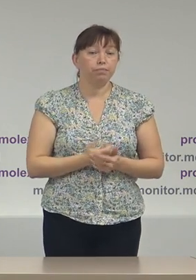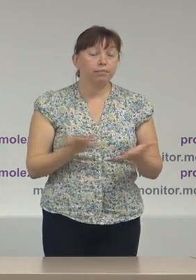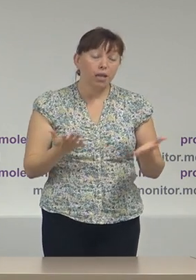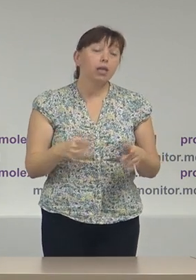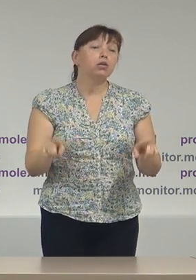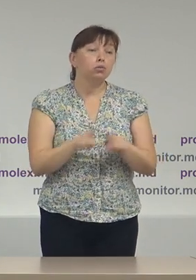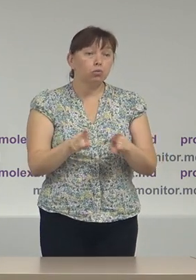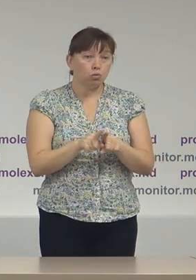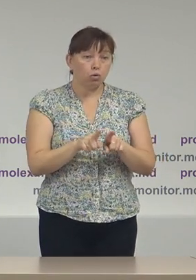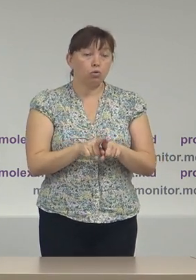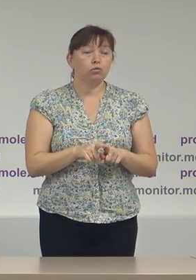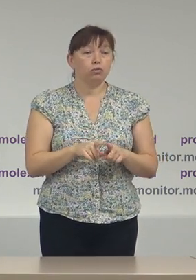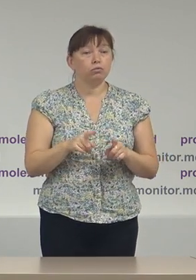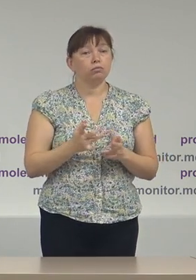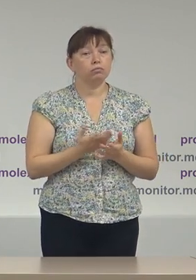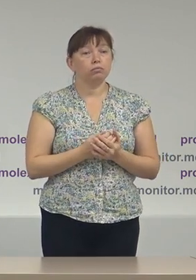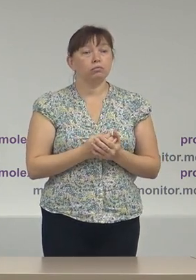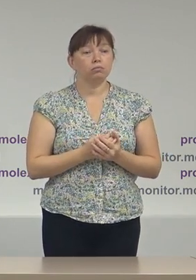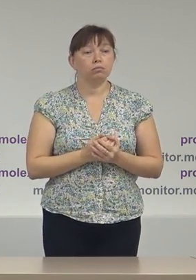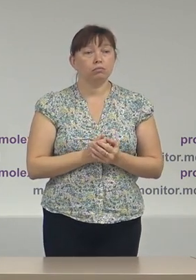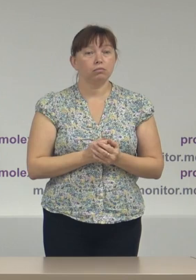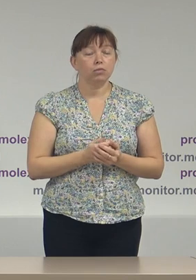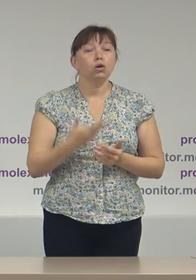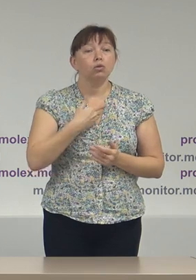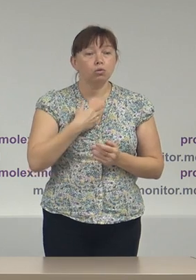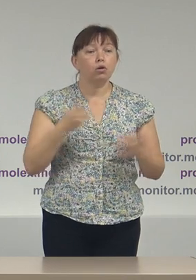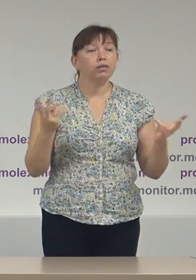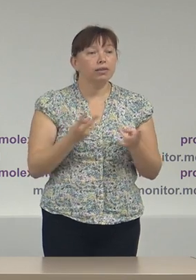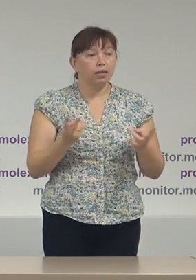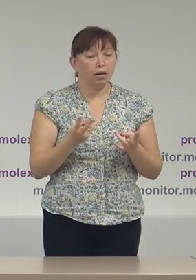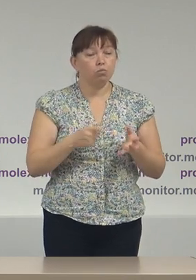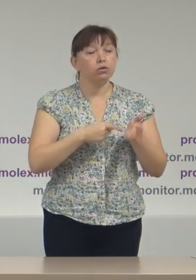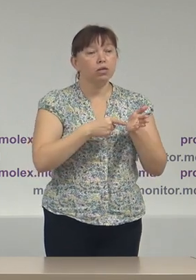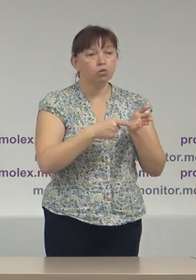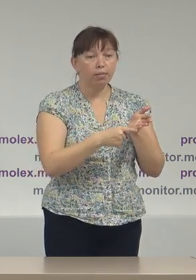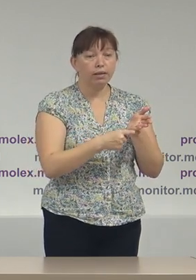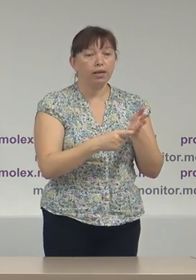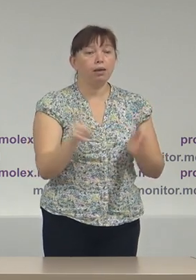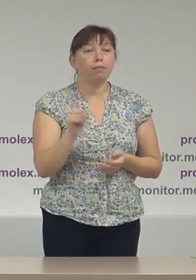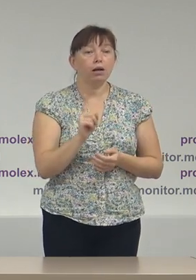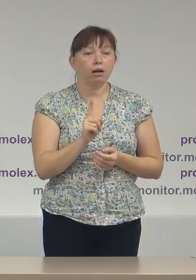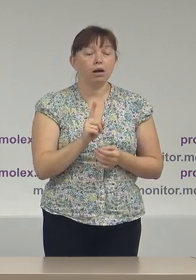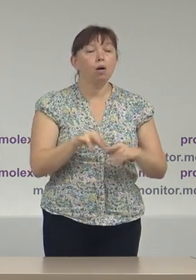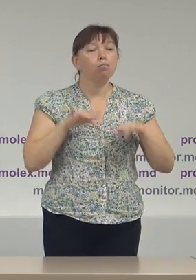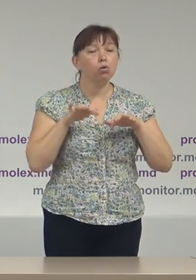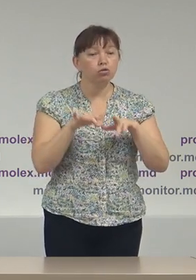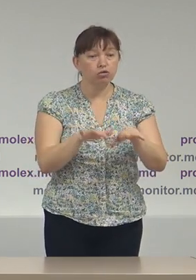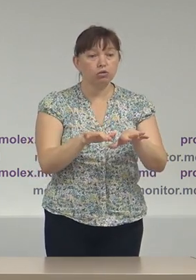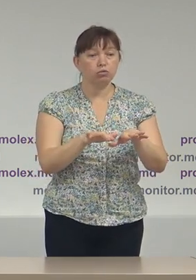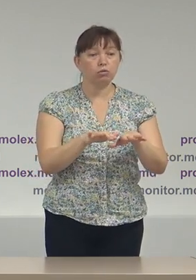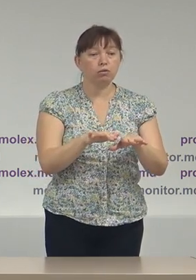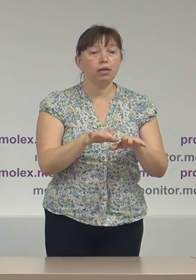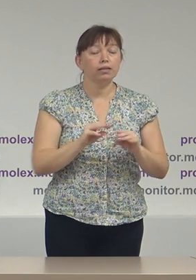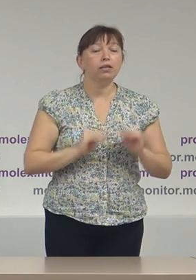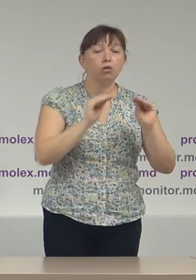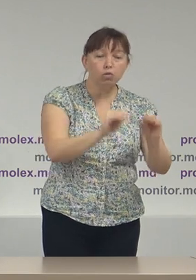Totuși, dincolo de asta, noi trebuie să sublăniem că procesul de